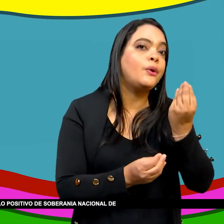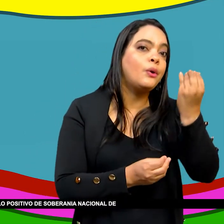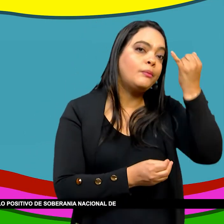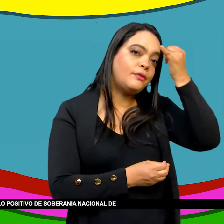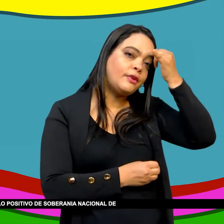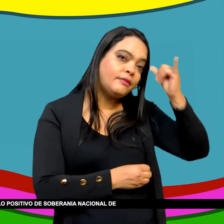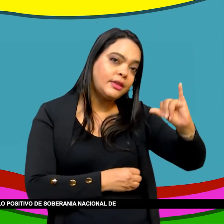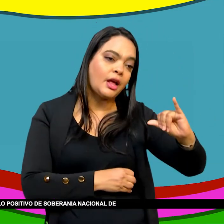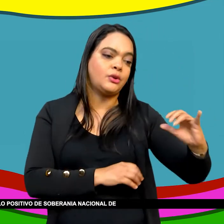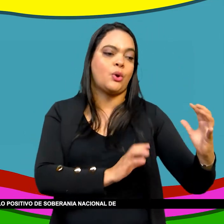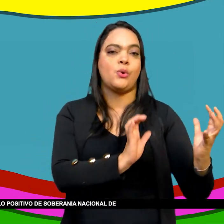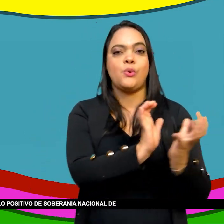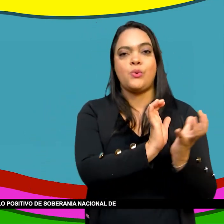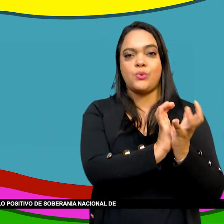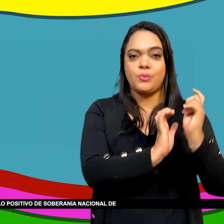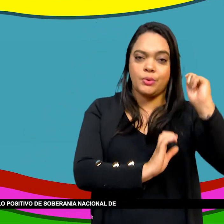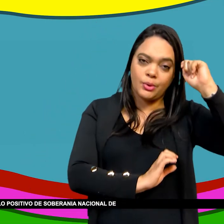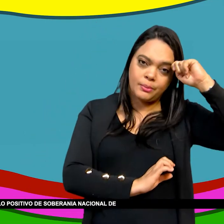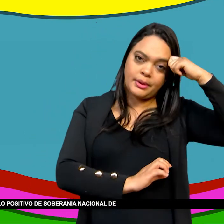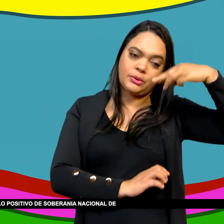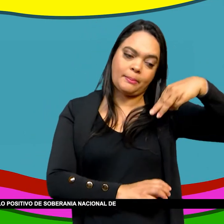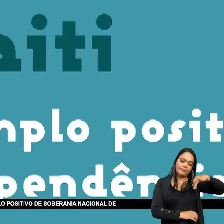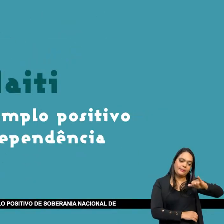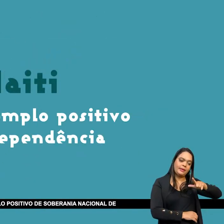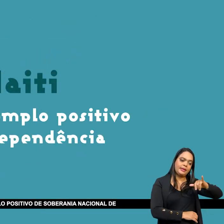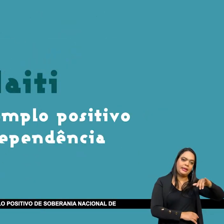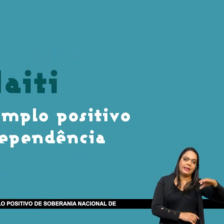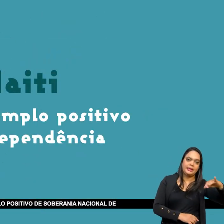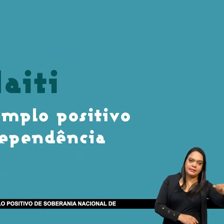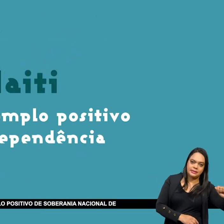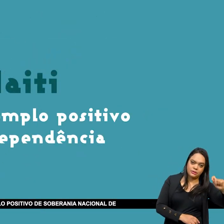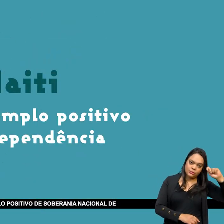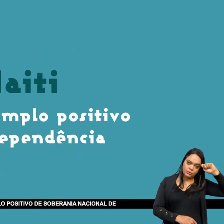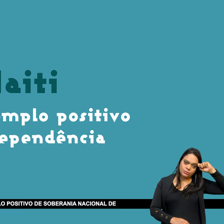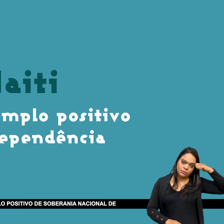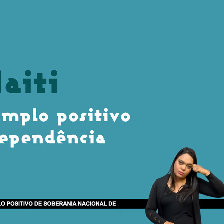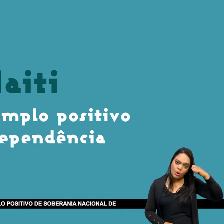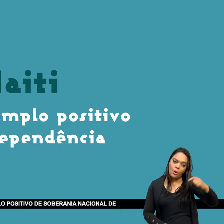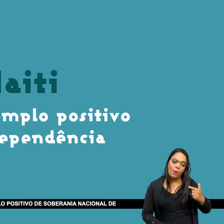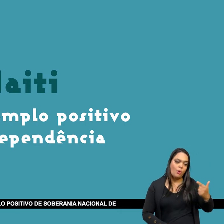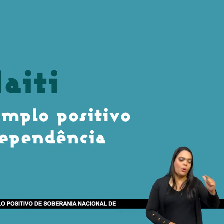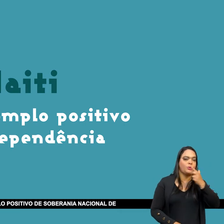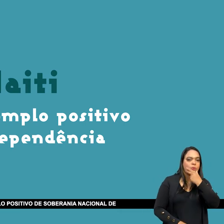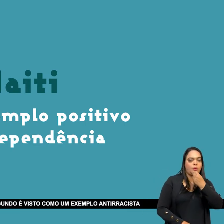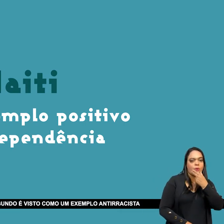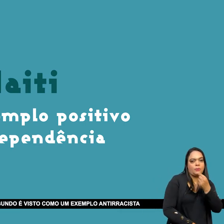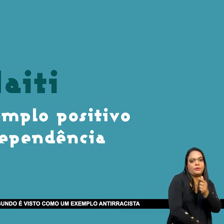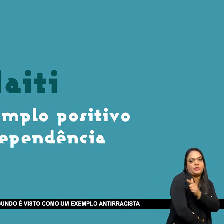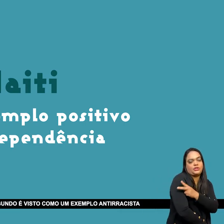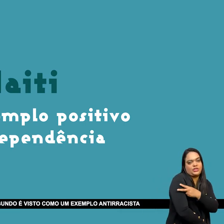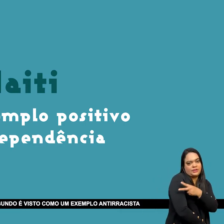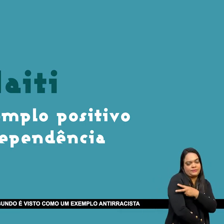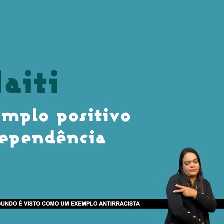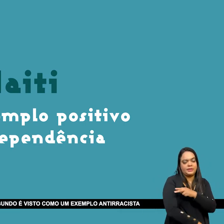Repercussões que eu falei Primeiro Visto como um exemplo positivo De soberania nacional De